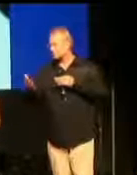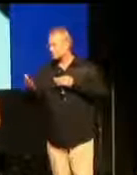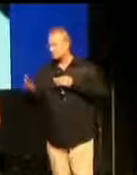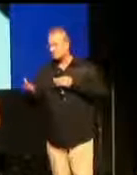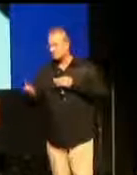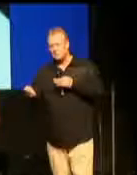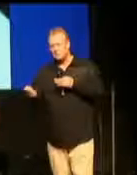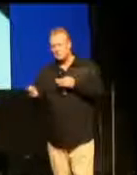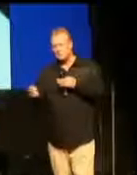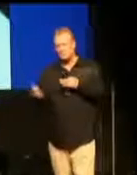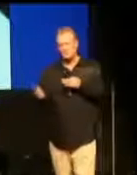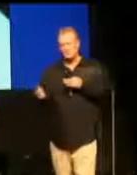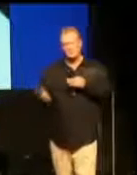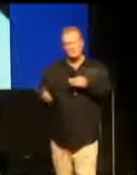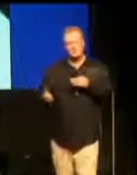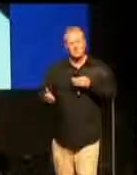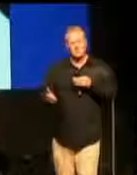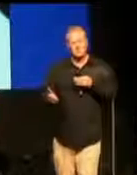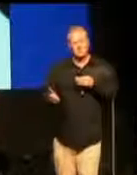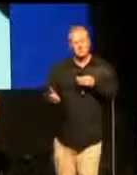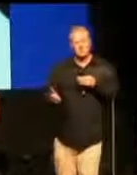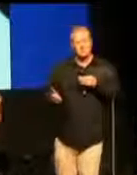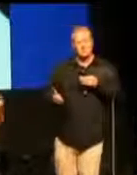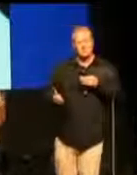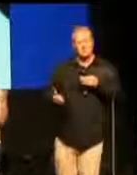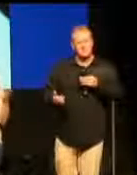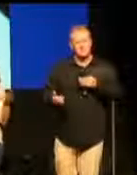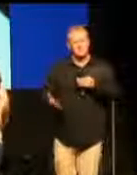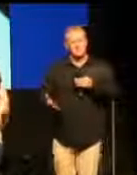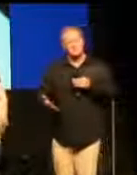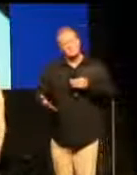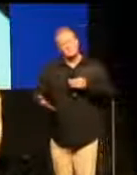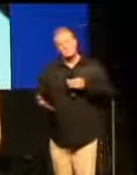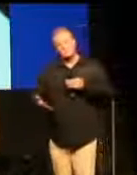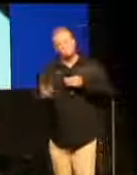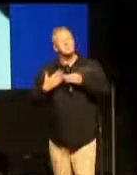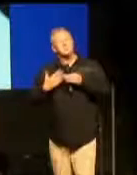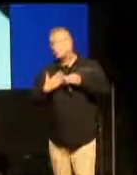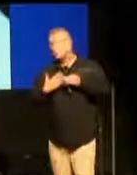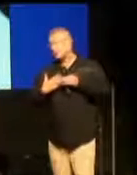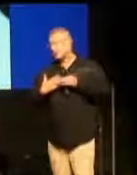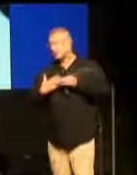Ich habe gesagt, es ist doch komisch, rauszukriegen, dass es Gott gibt.